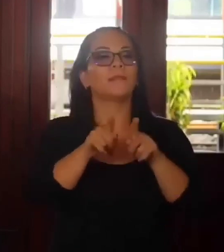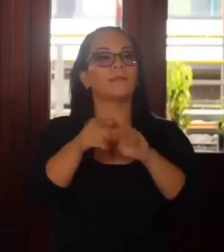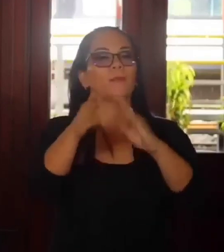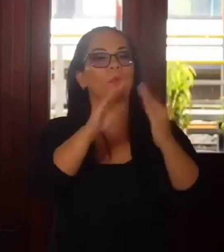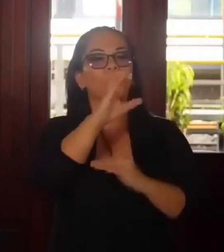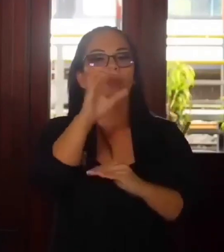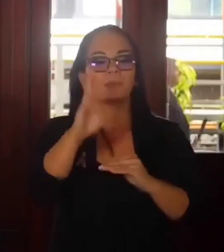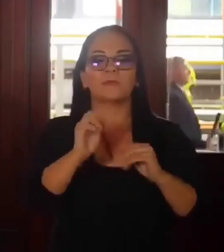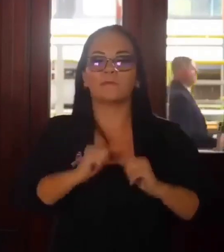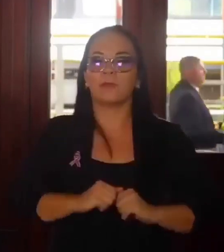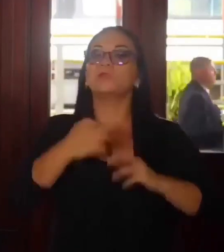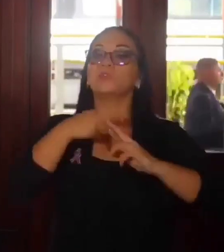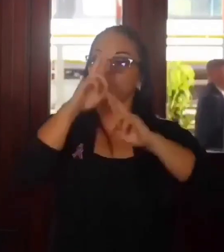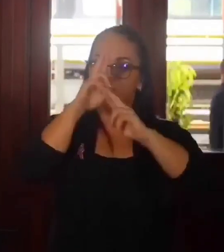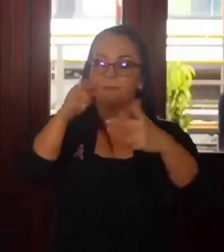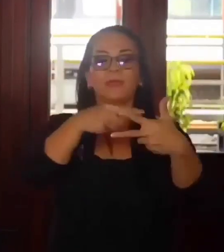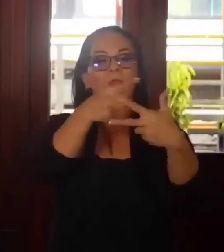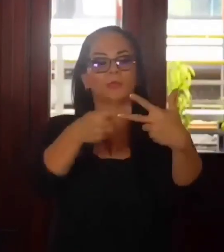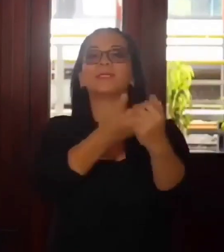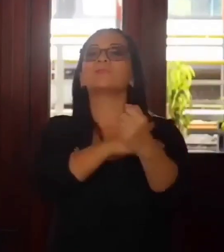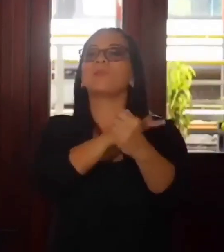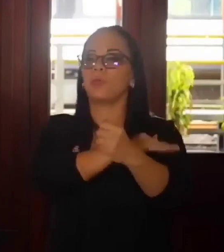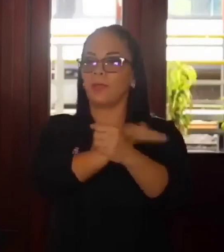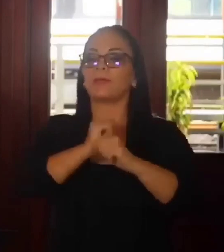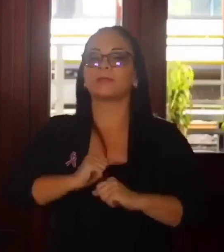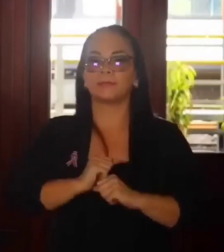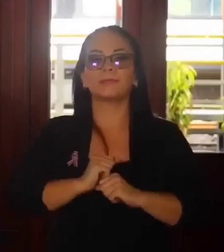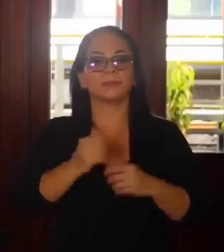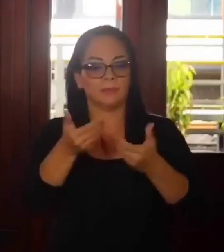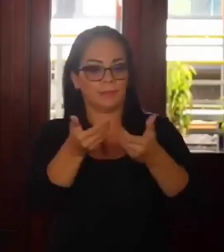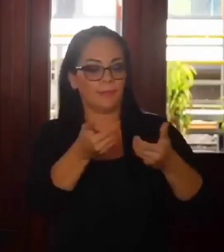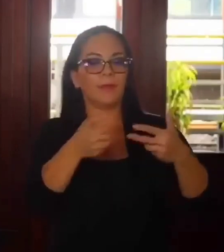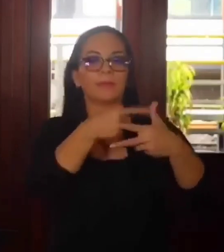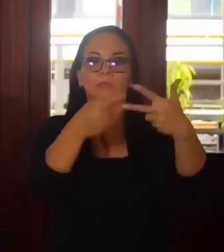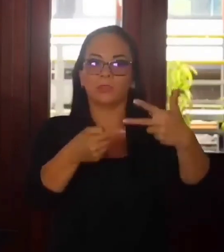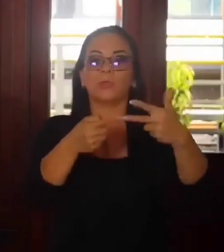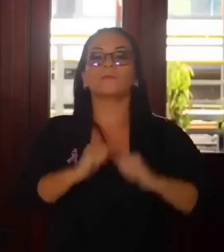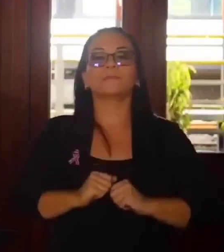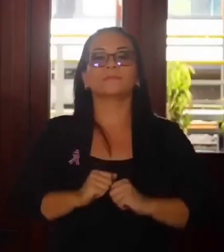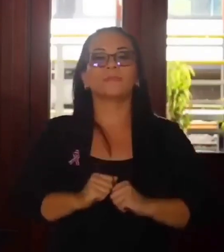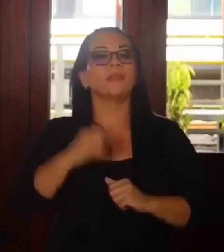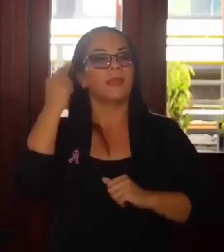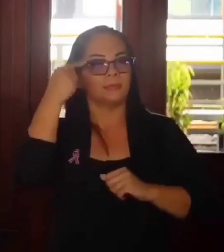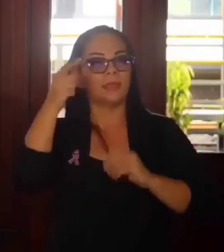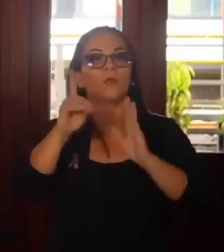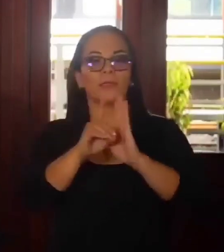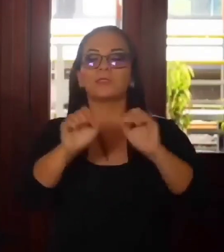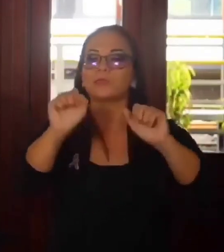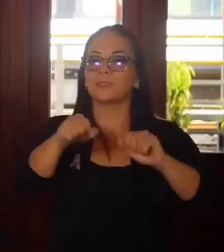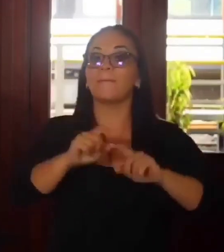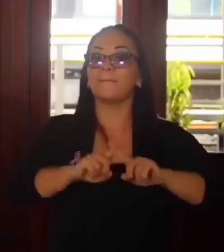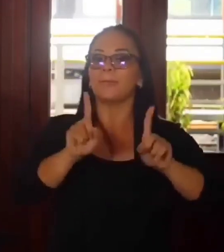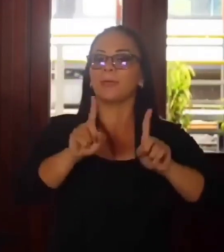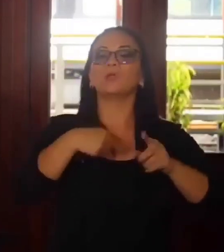yo respeto la separación de poderes y el Estado de Derecho. Lo que hago es ejercer